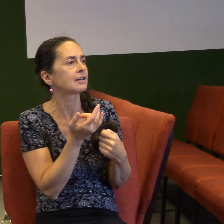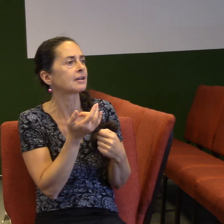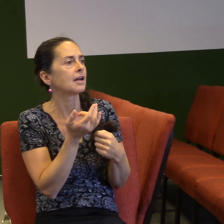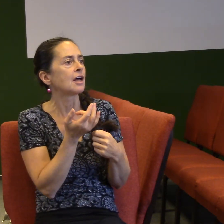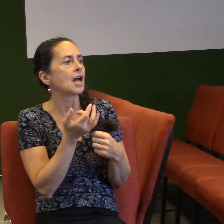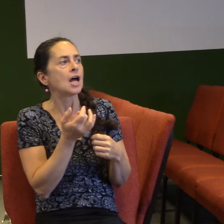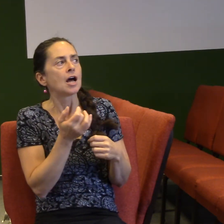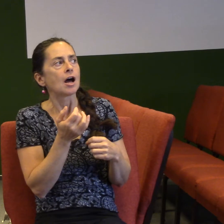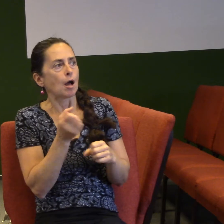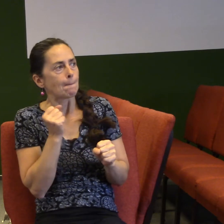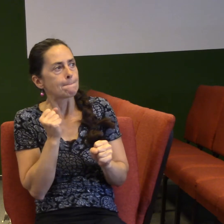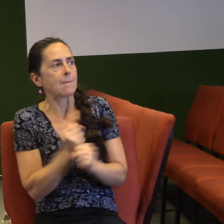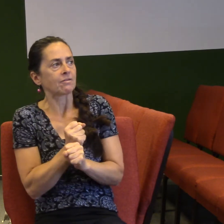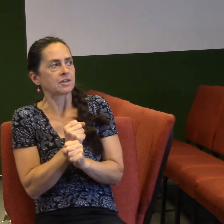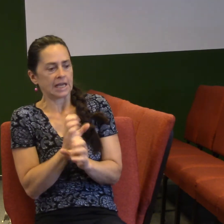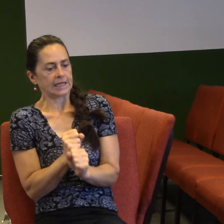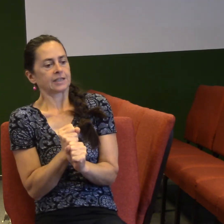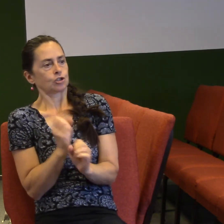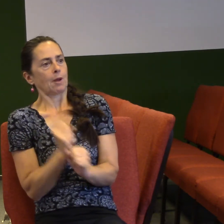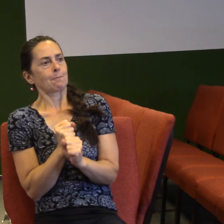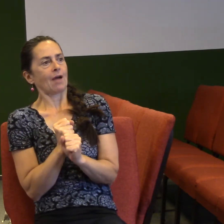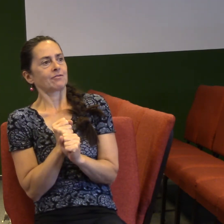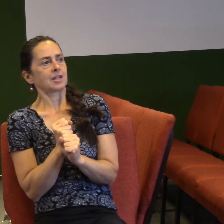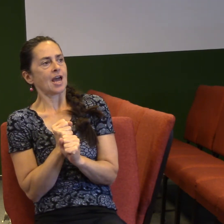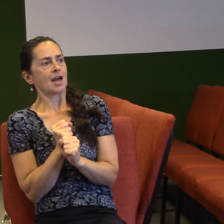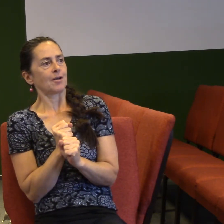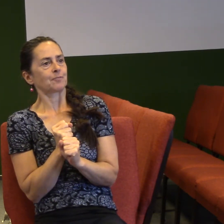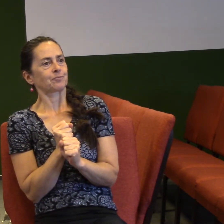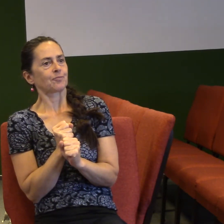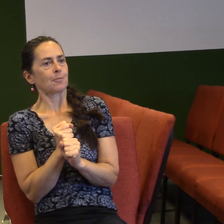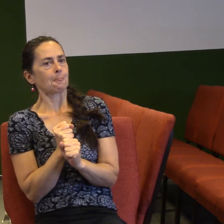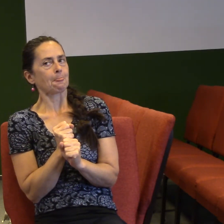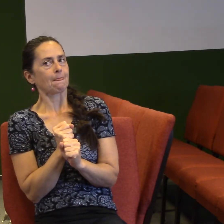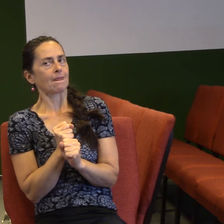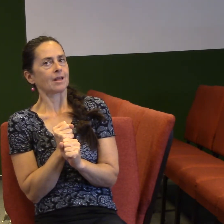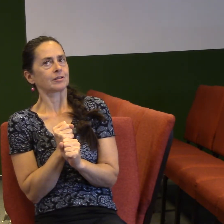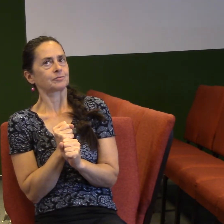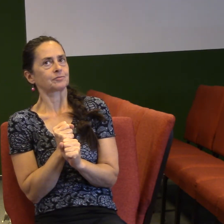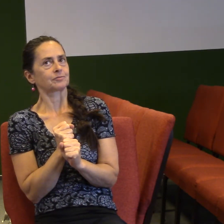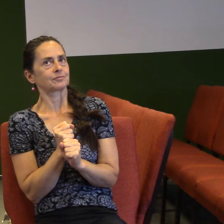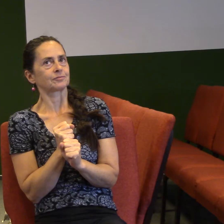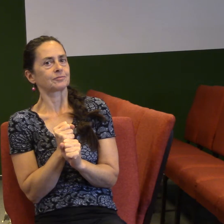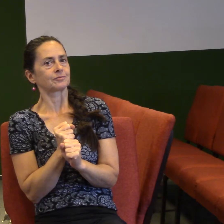rukách. Je to takové, není to svázané prostě do štverečku nebo do krabičky,